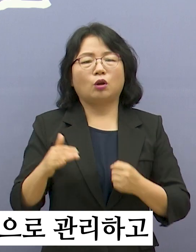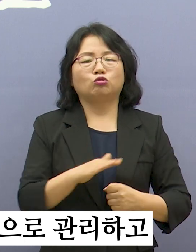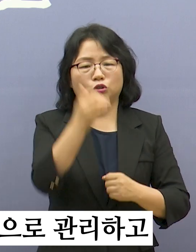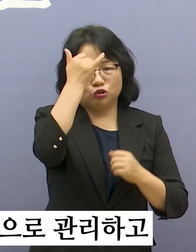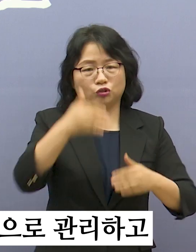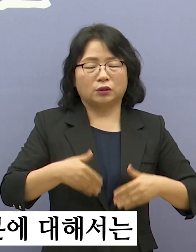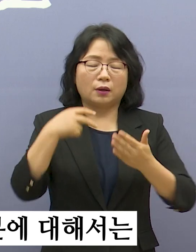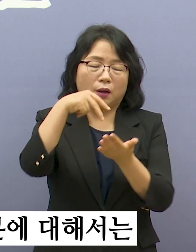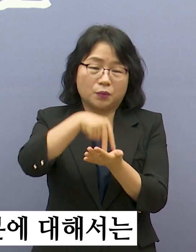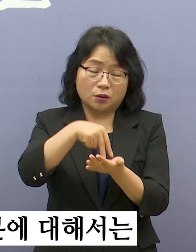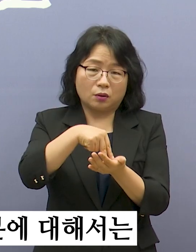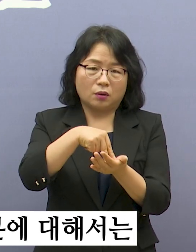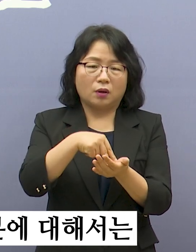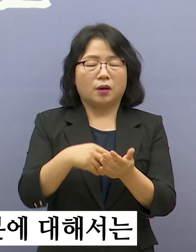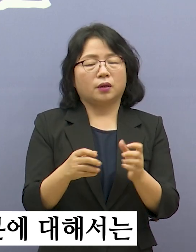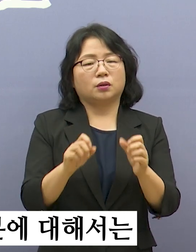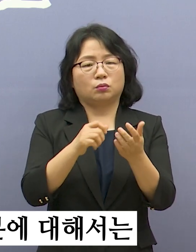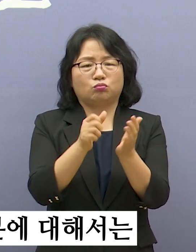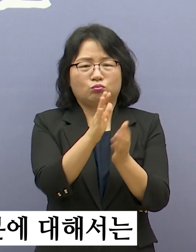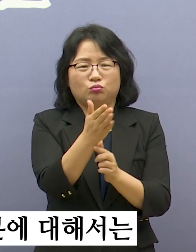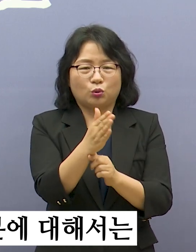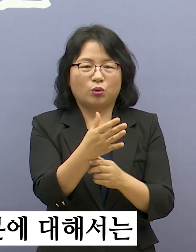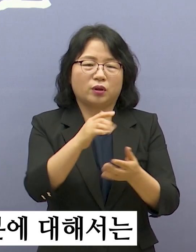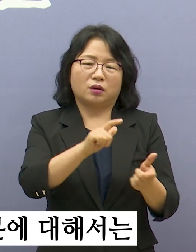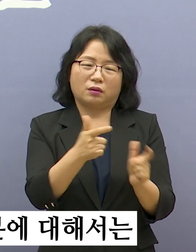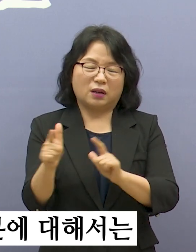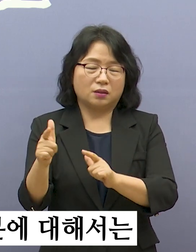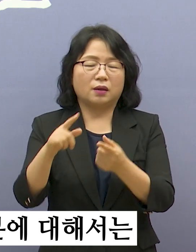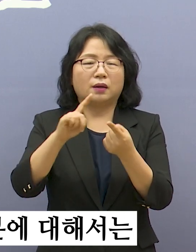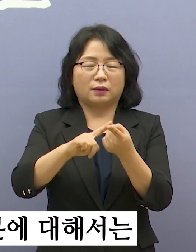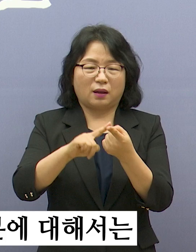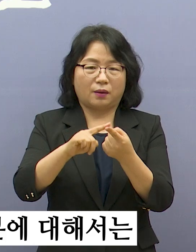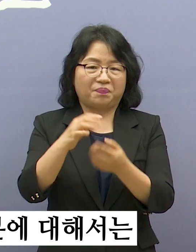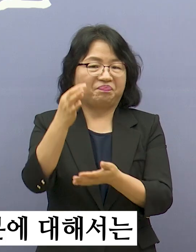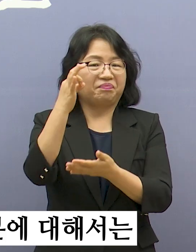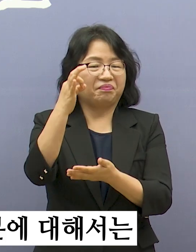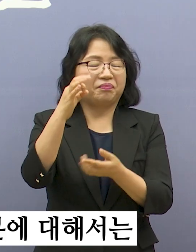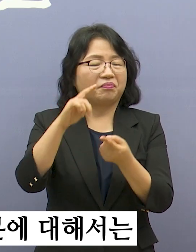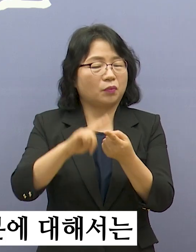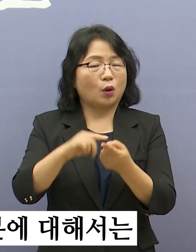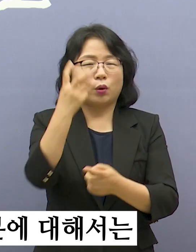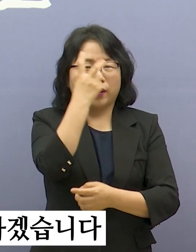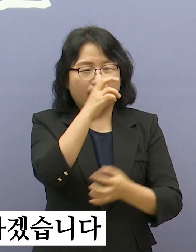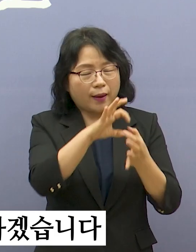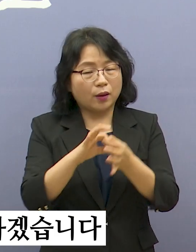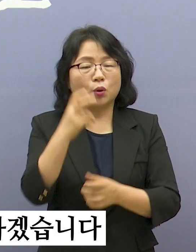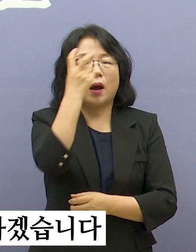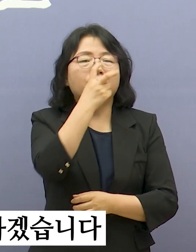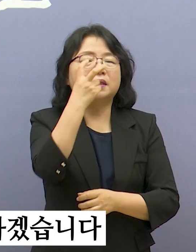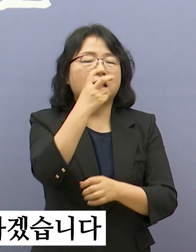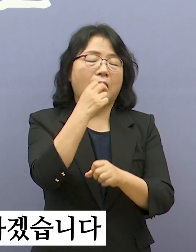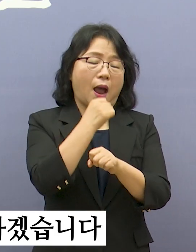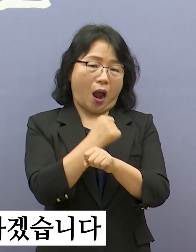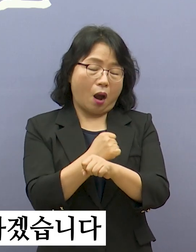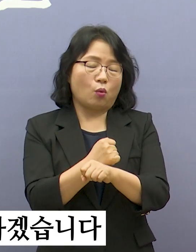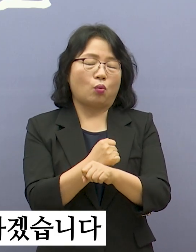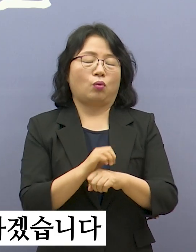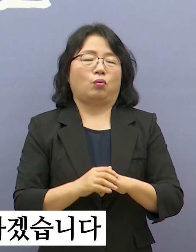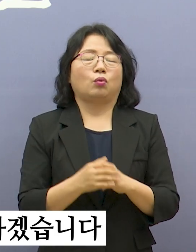관리하고 그럼에도 불구하고 피해가 발생하는 부분에 대해서는 중앙정부의